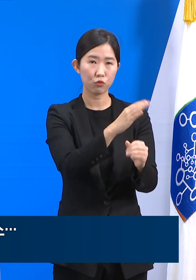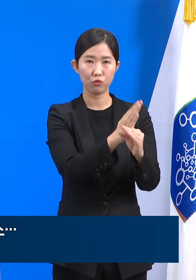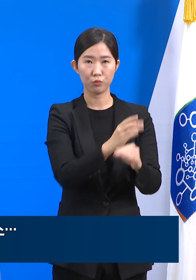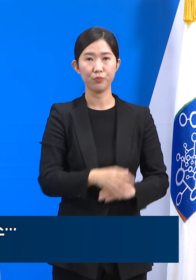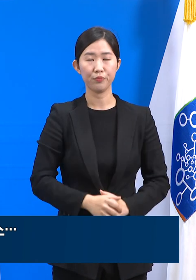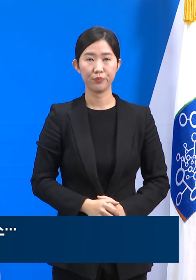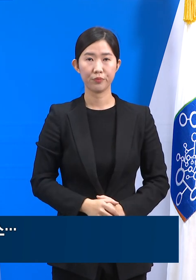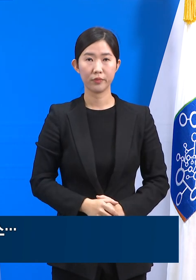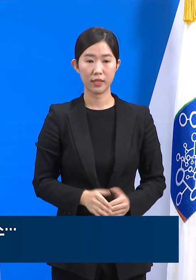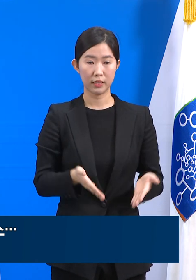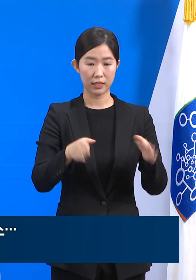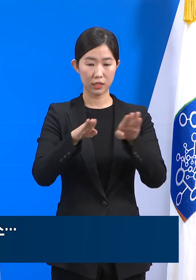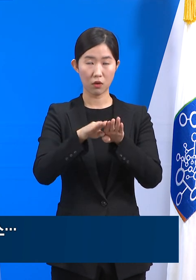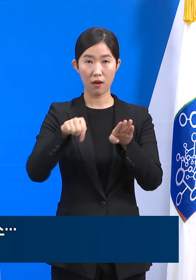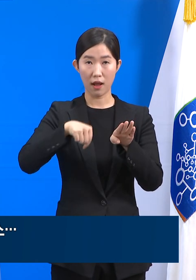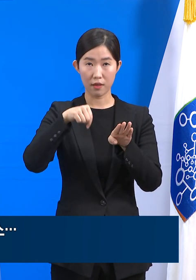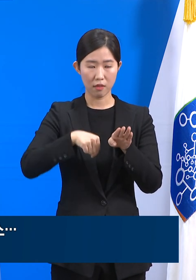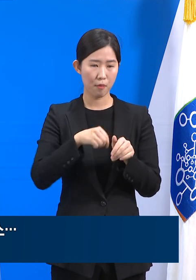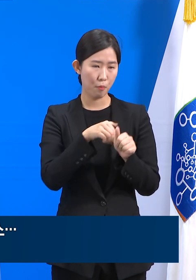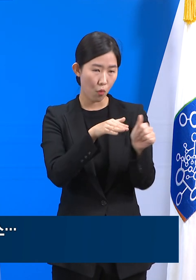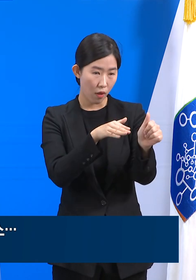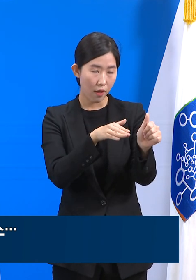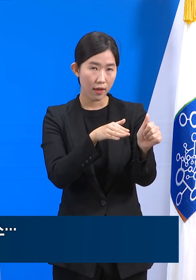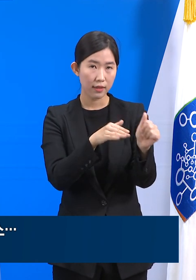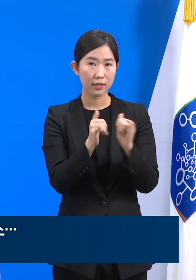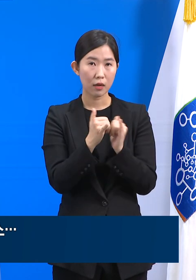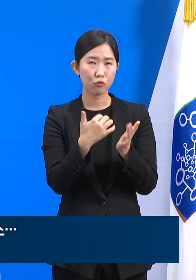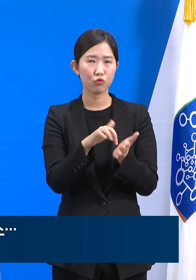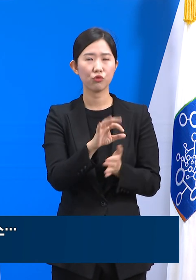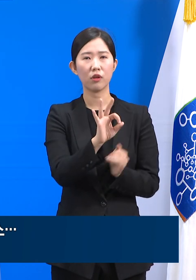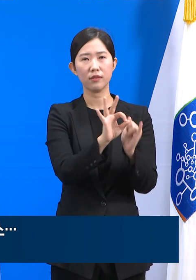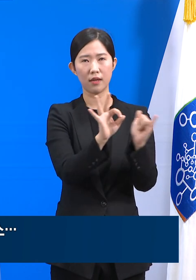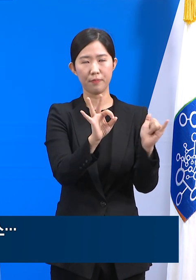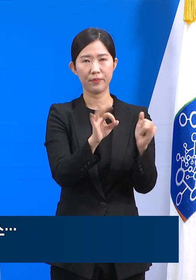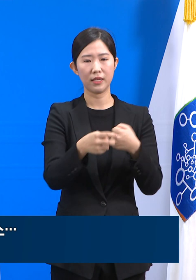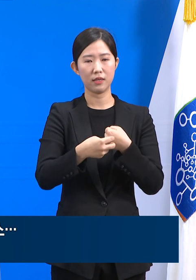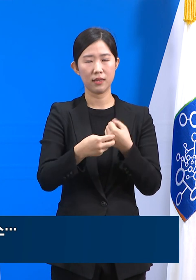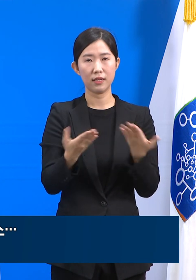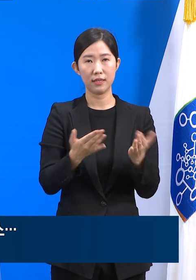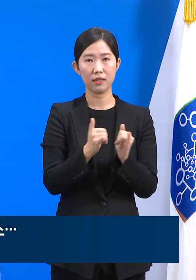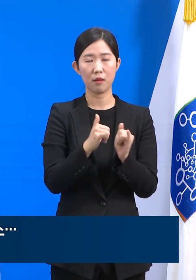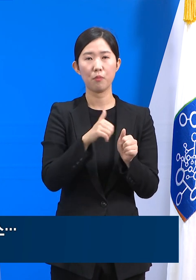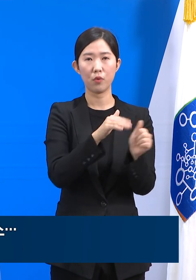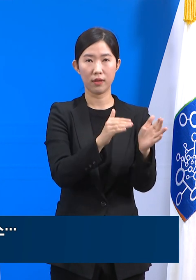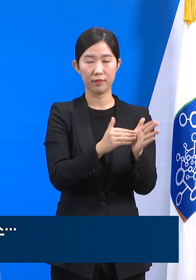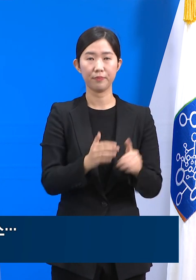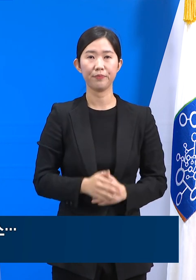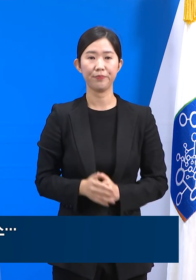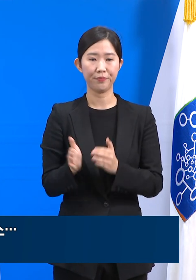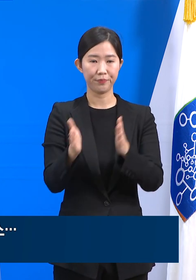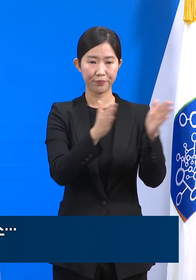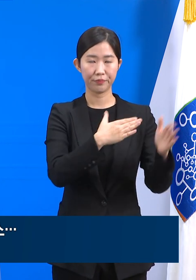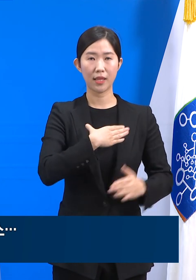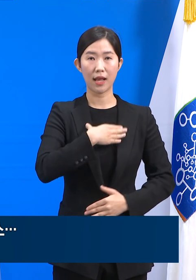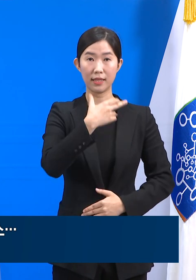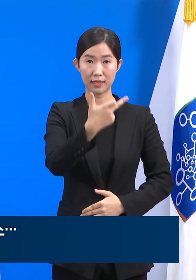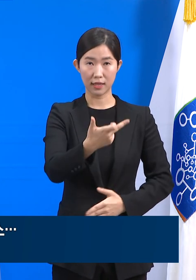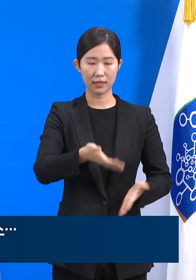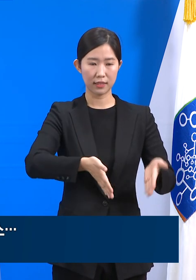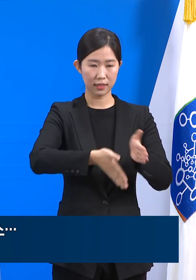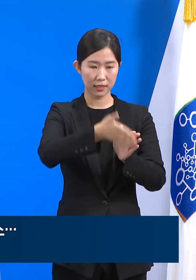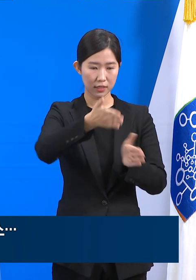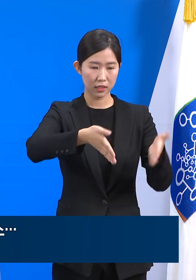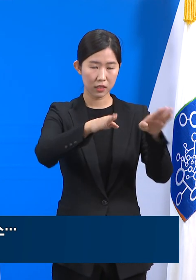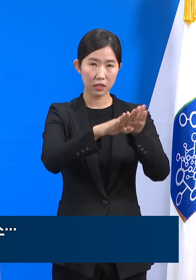시설 내 도 파견 인력은 10명입니다. 안산시의 라이트 요양병원은 지난 5일 코호트 격리가 된 이후